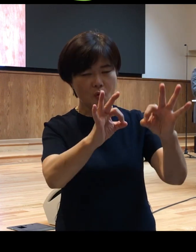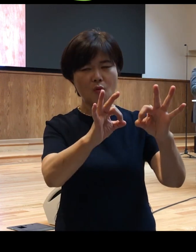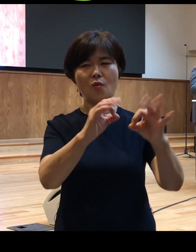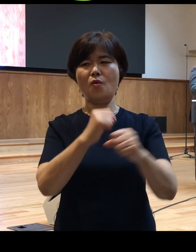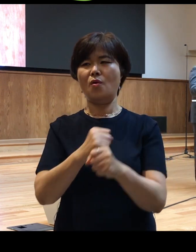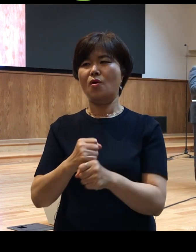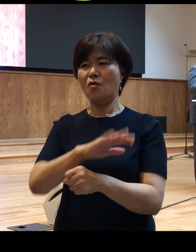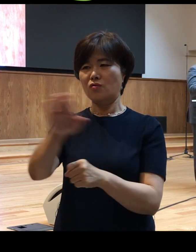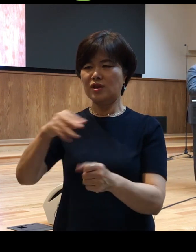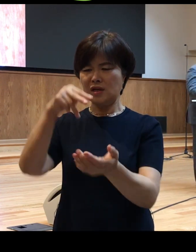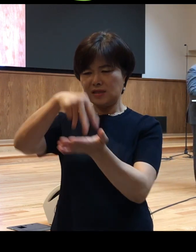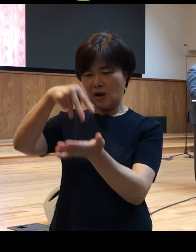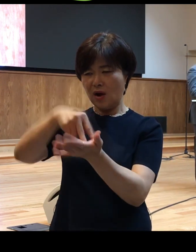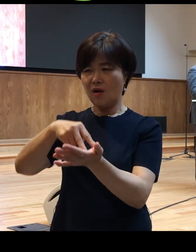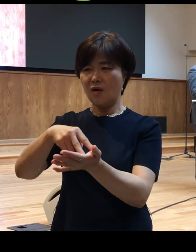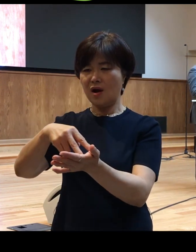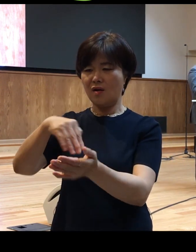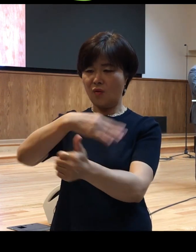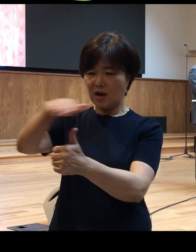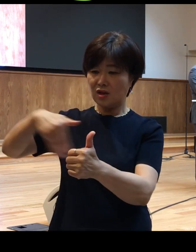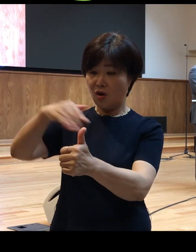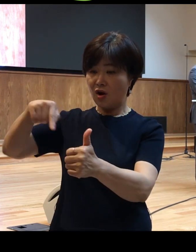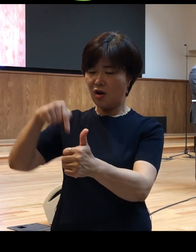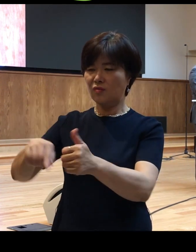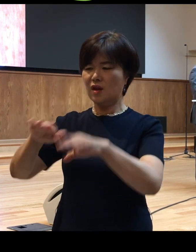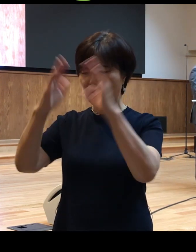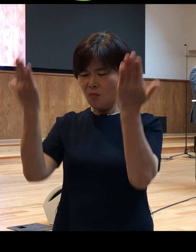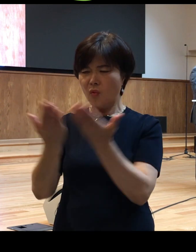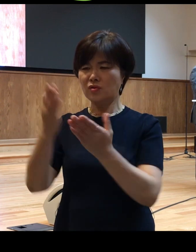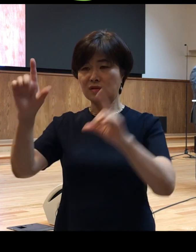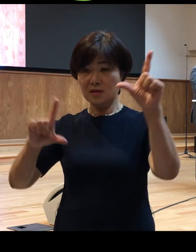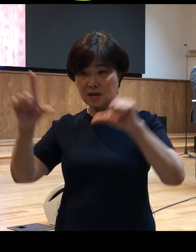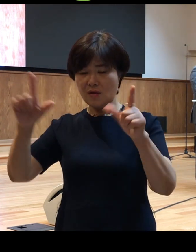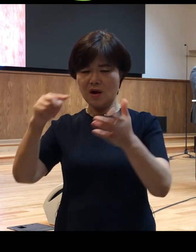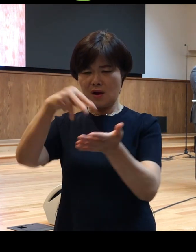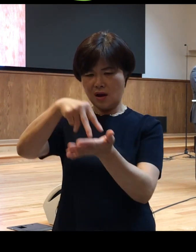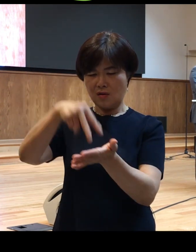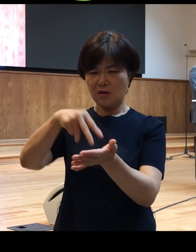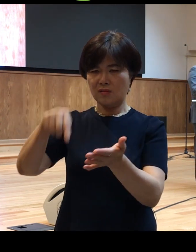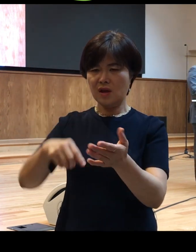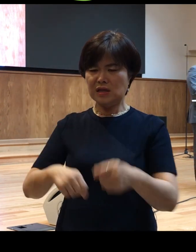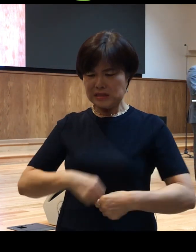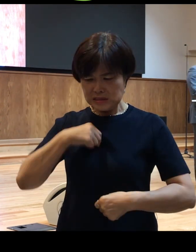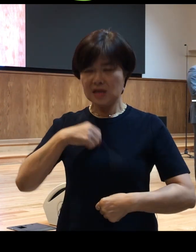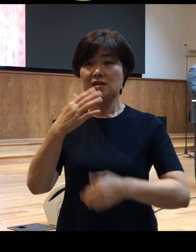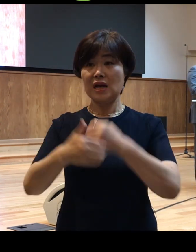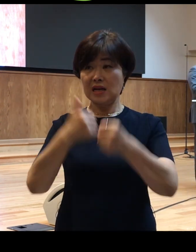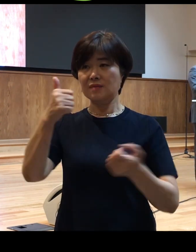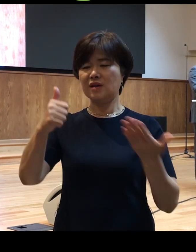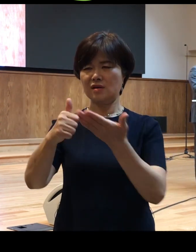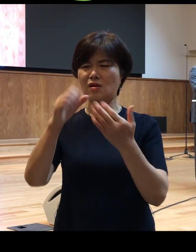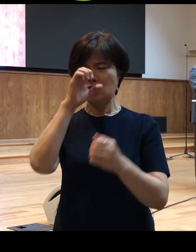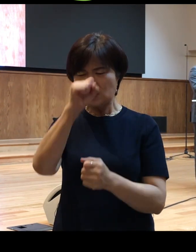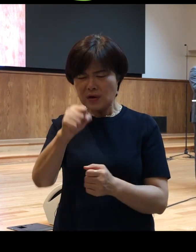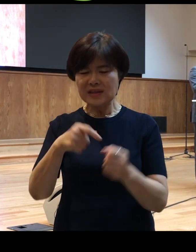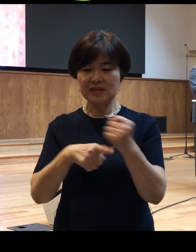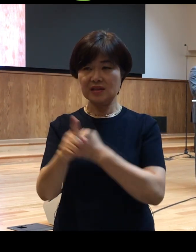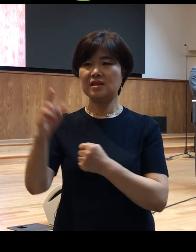상황과 환경 가운데 모든 상황 가운데 신실하신 하나님께서 선한 뜻을 가지고 일하심을